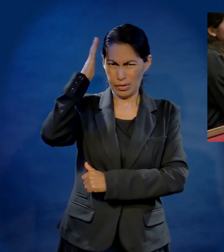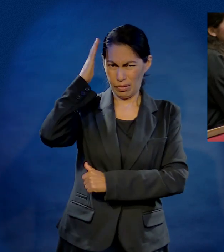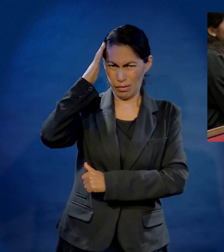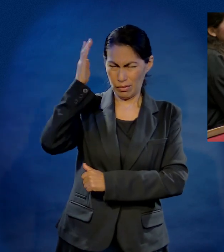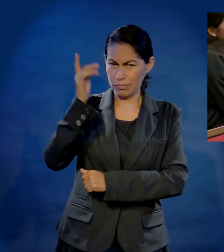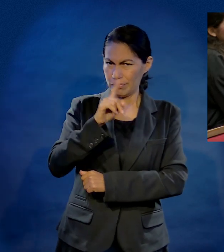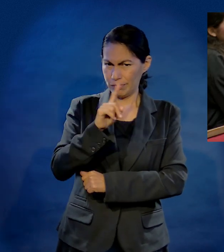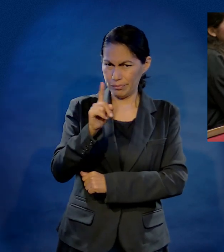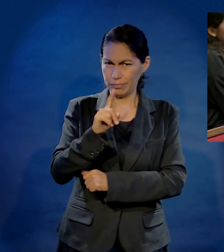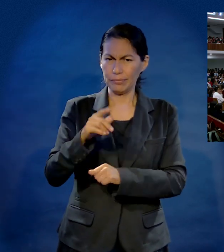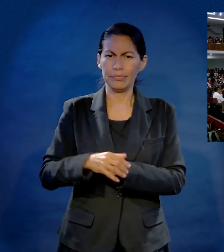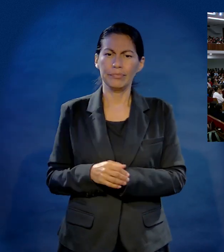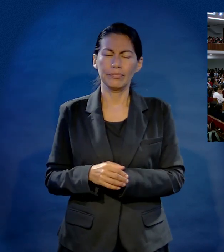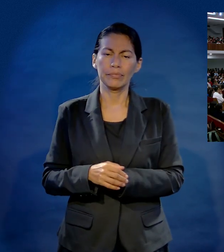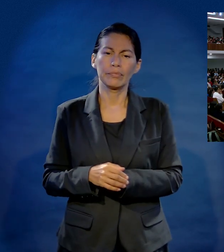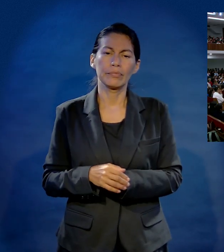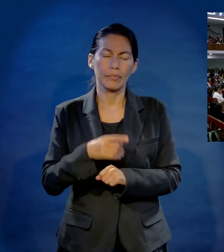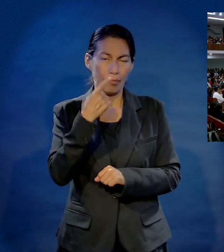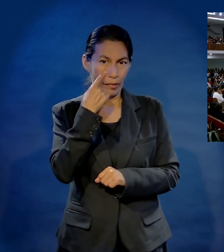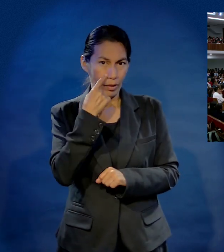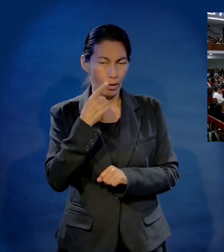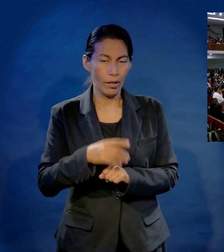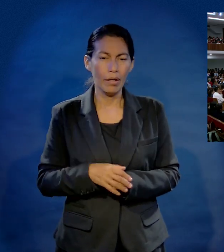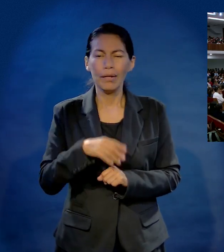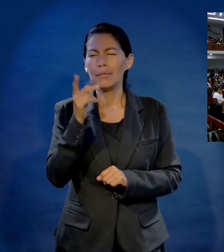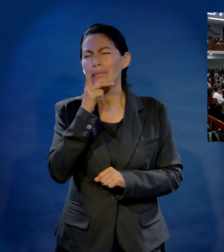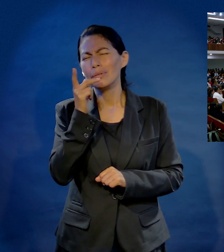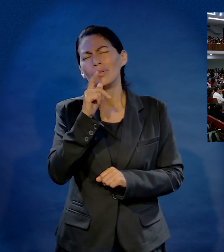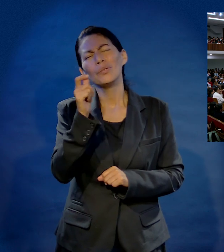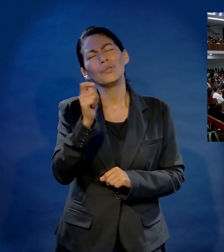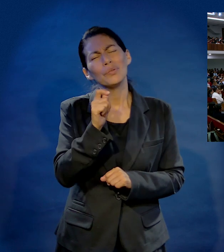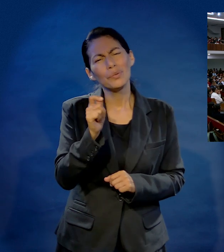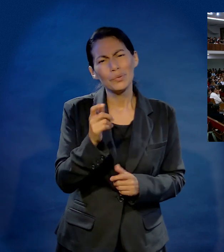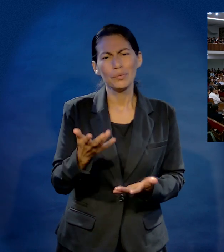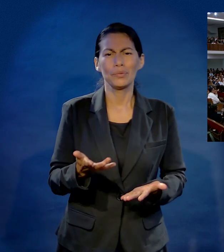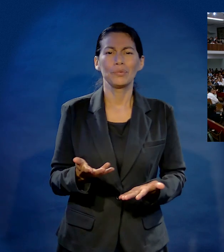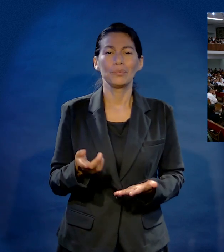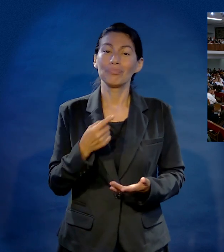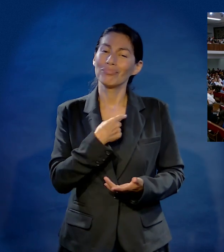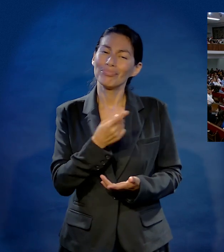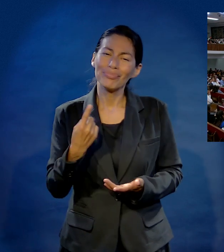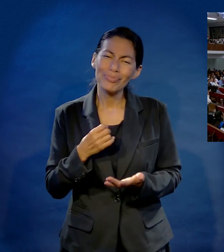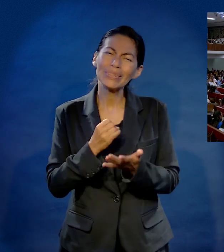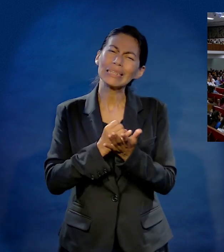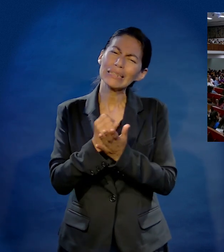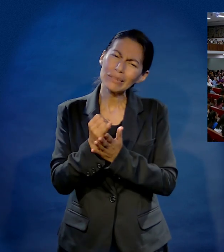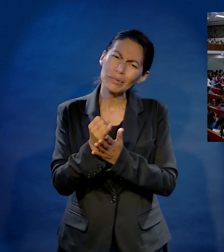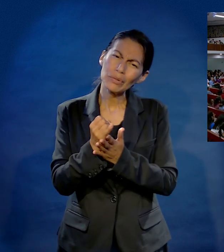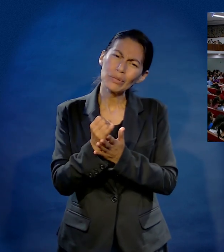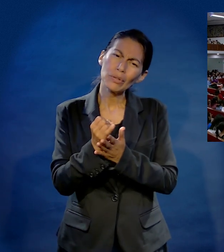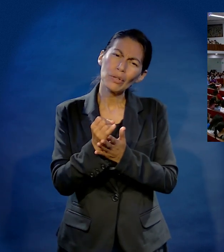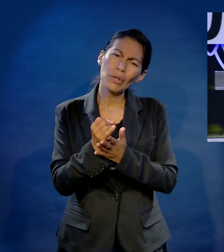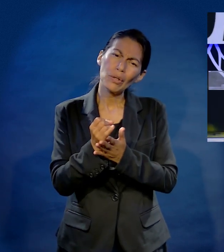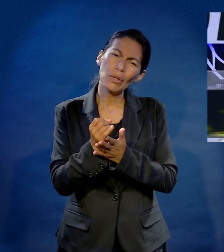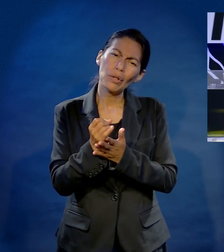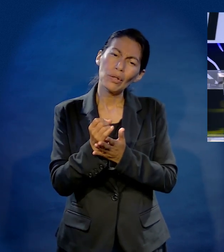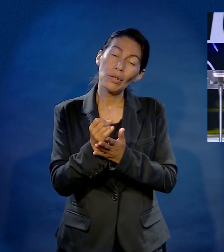No. Pastor, es que somos novios, y usted no sabe cuántas veces escuchado eso. Somos novios, y hemos